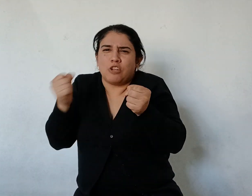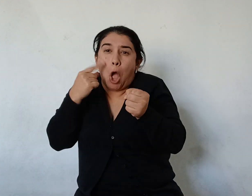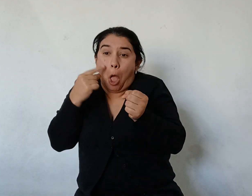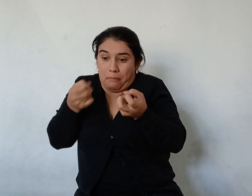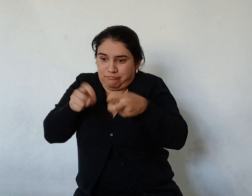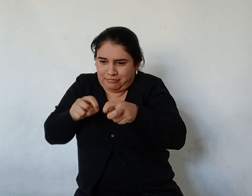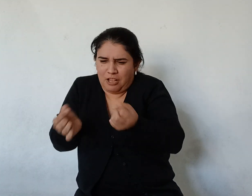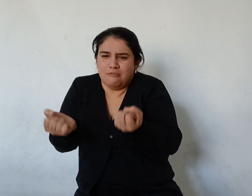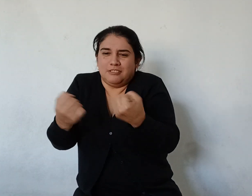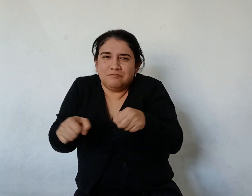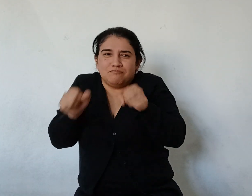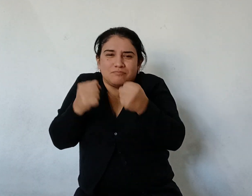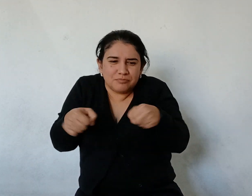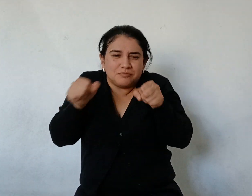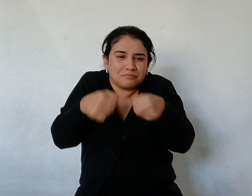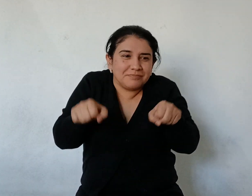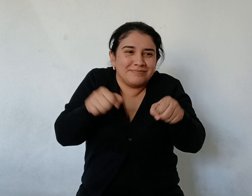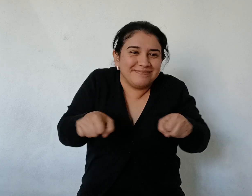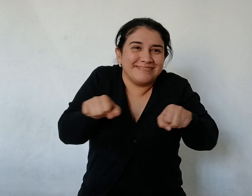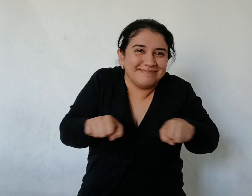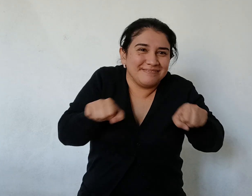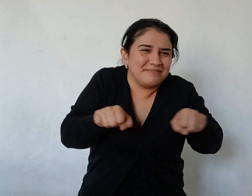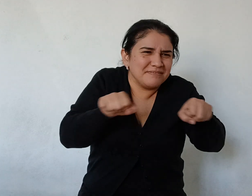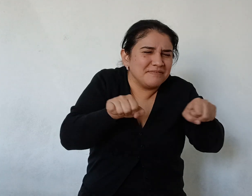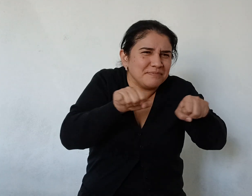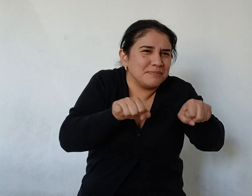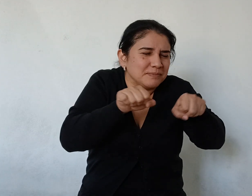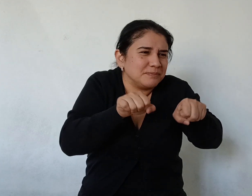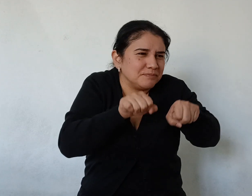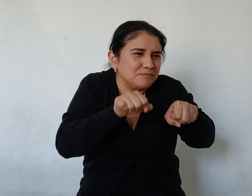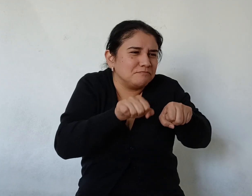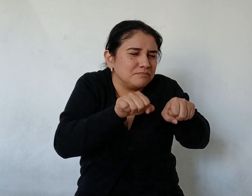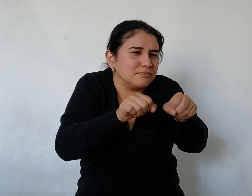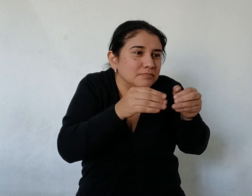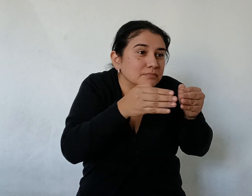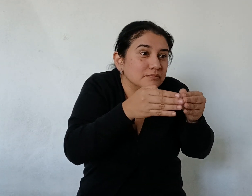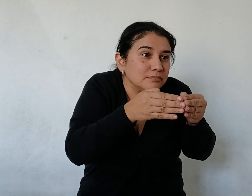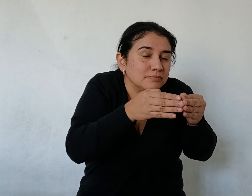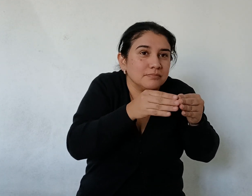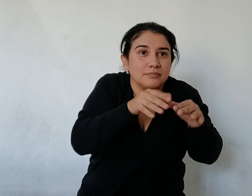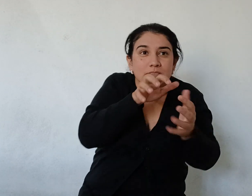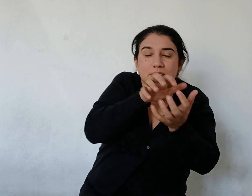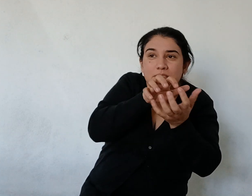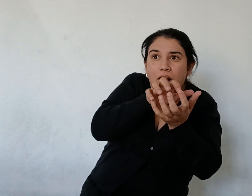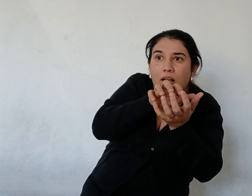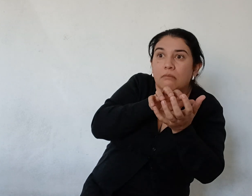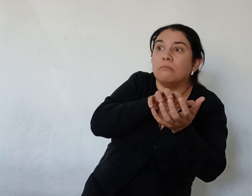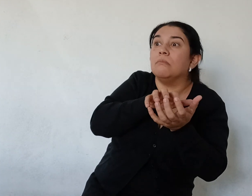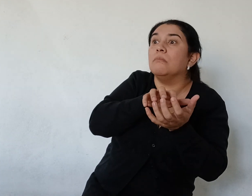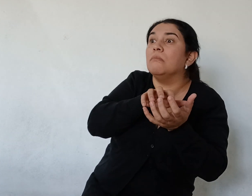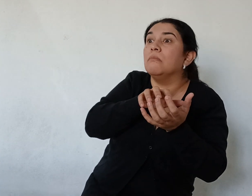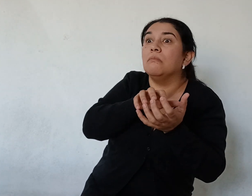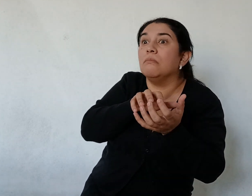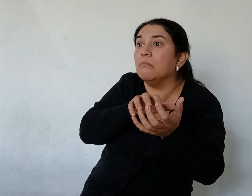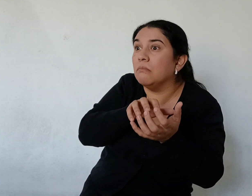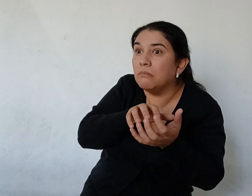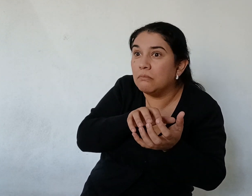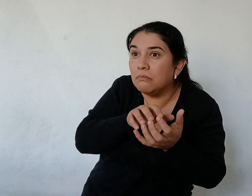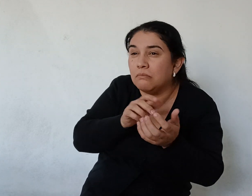yacarés se levantaron y fueron al dique Y miraron por entre los palos Riendose del chasco que se había llevado el vapor